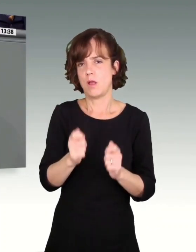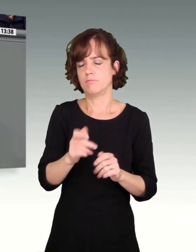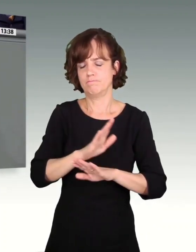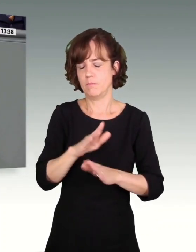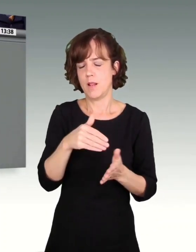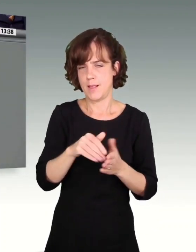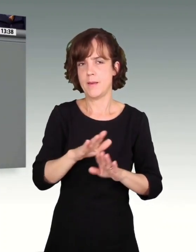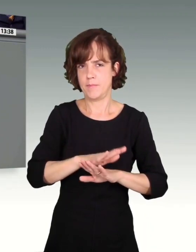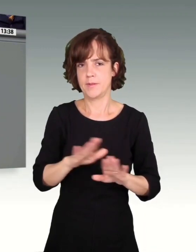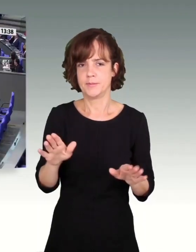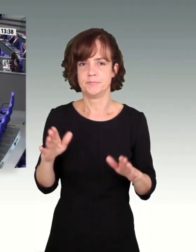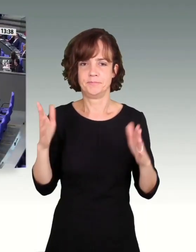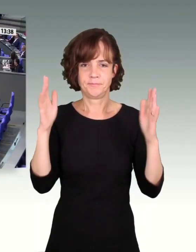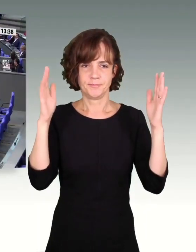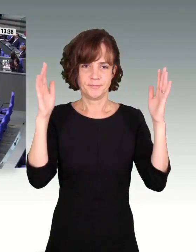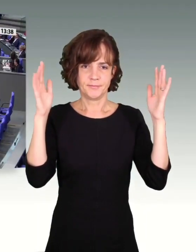alle Fälle ab.